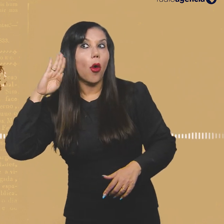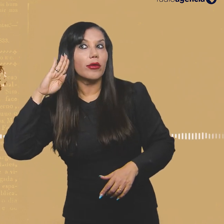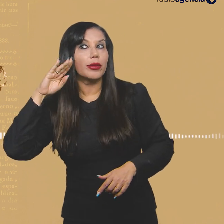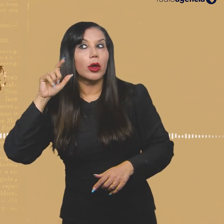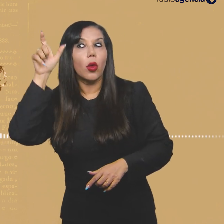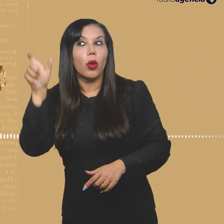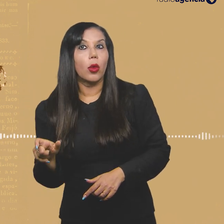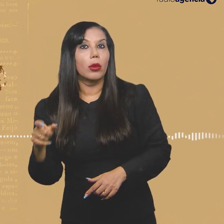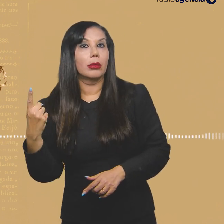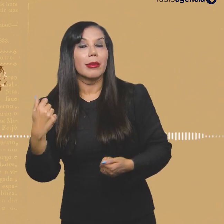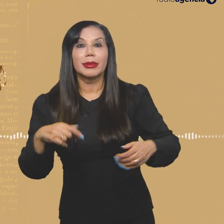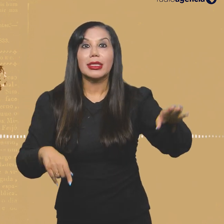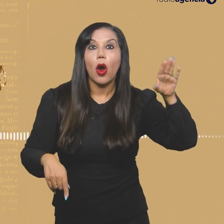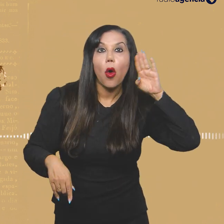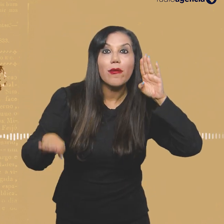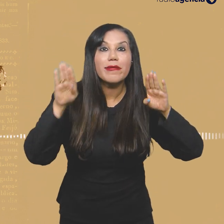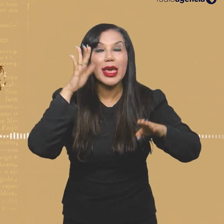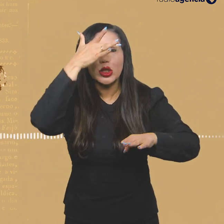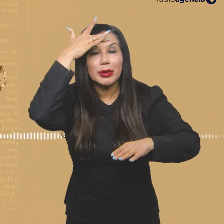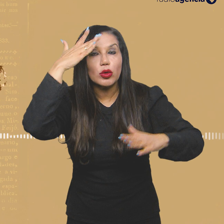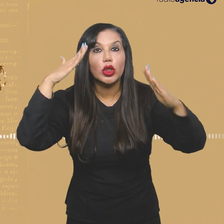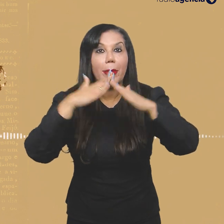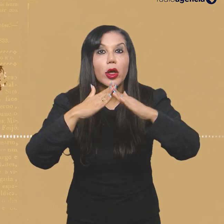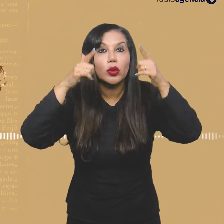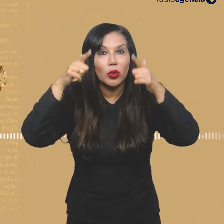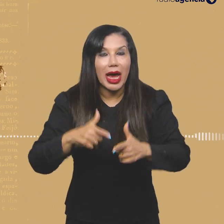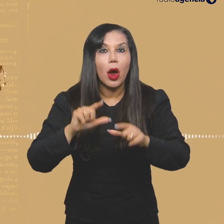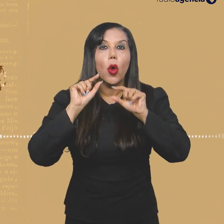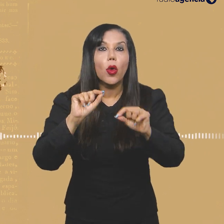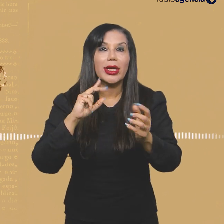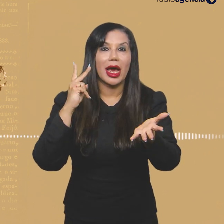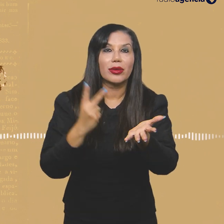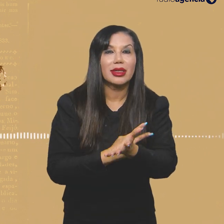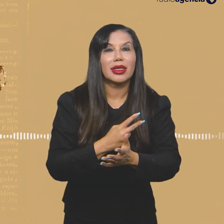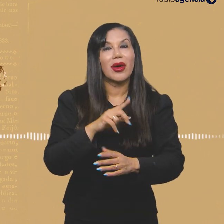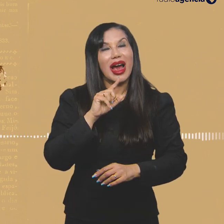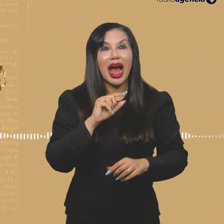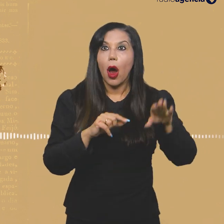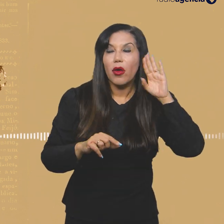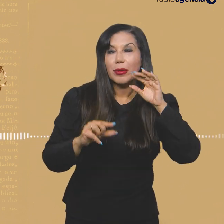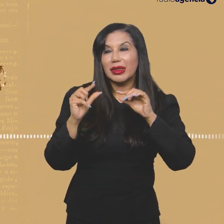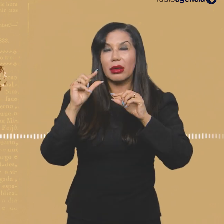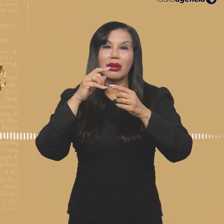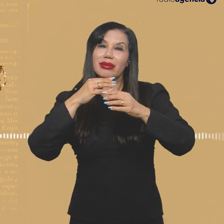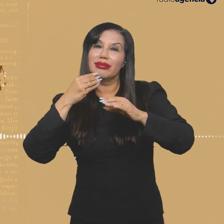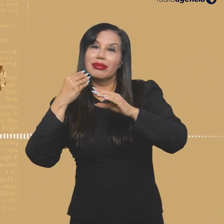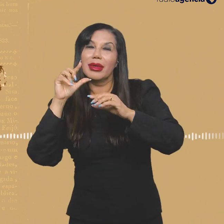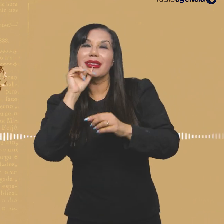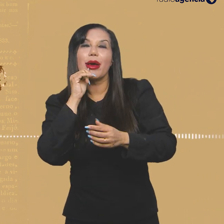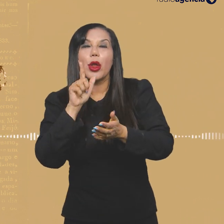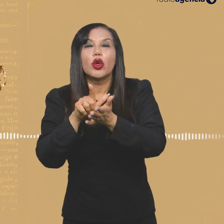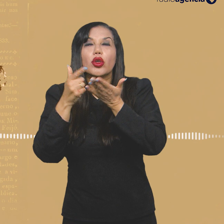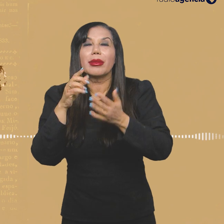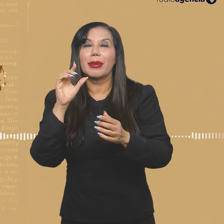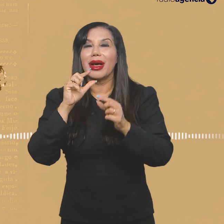oficial. E ele não escuta as pessoas. E quando escuta as pessoas, é sempre quase uma notinha de rodapé. E a gente acha